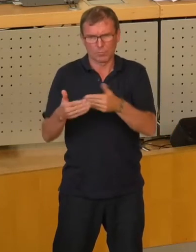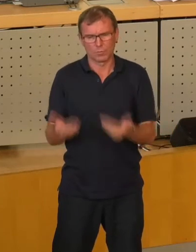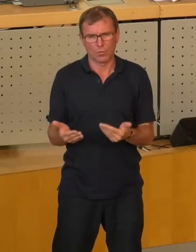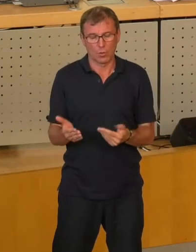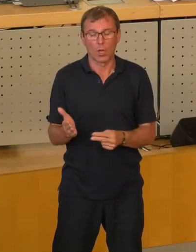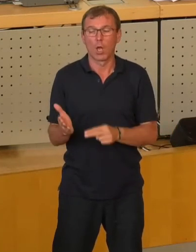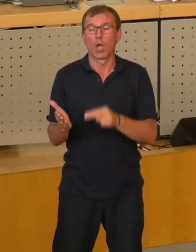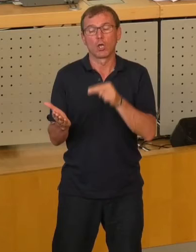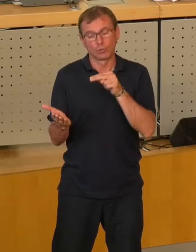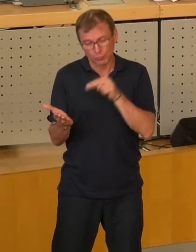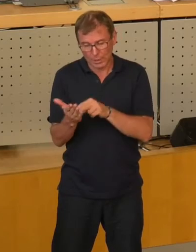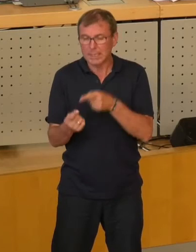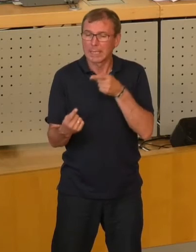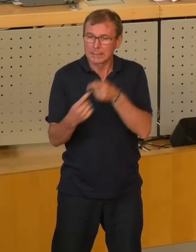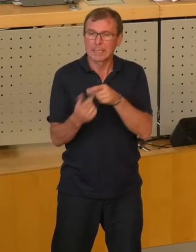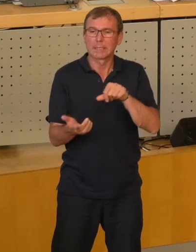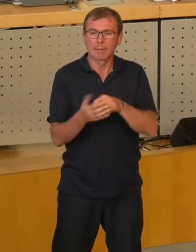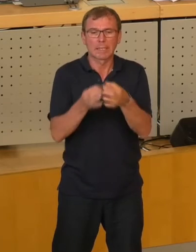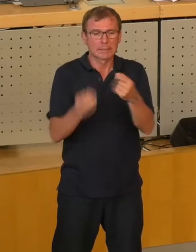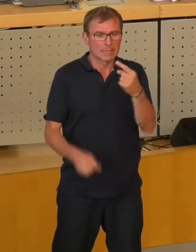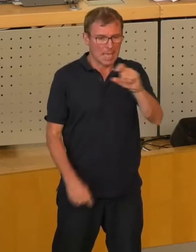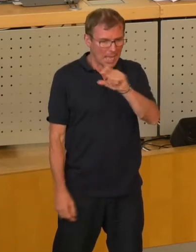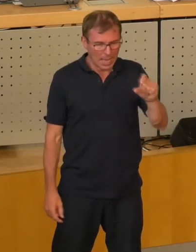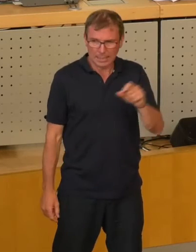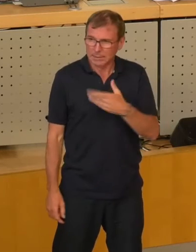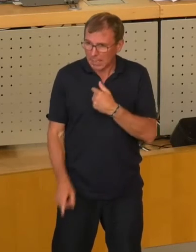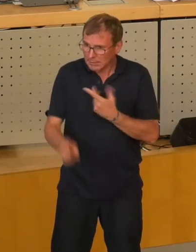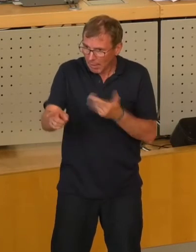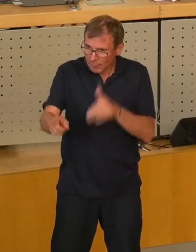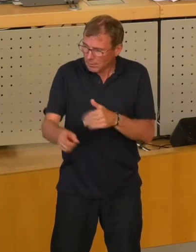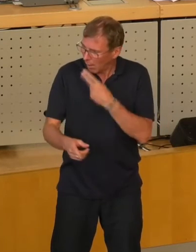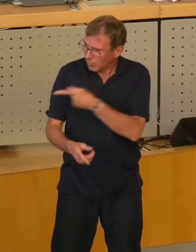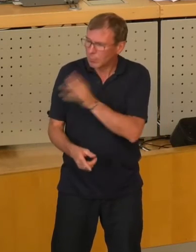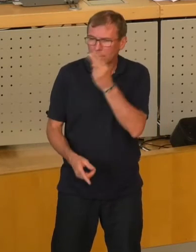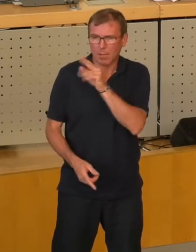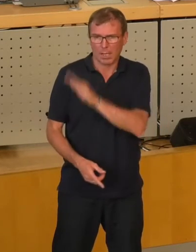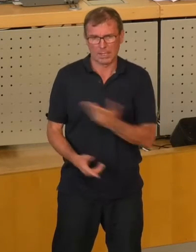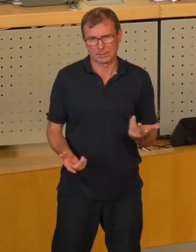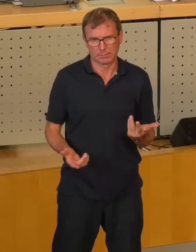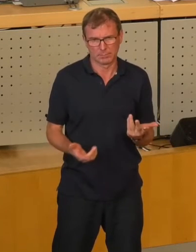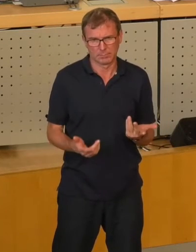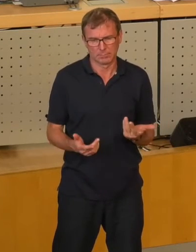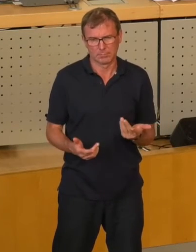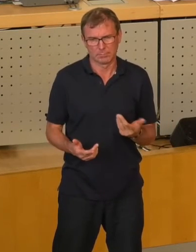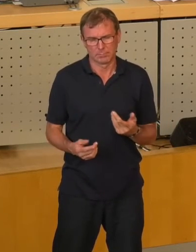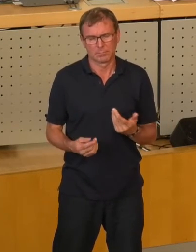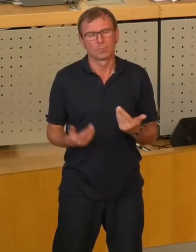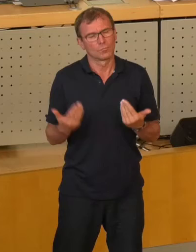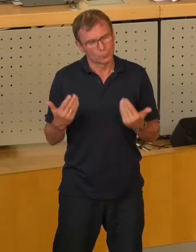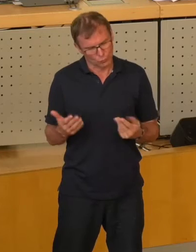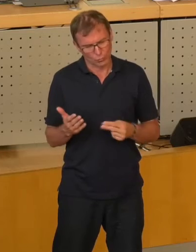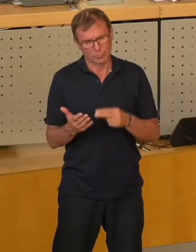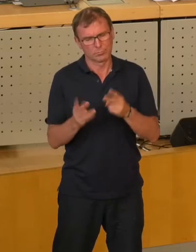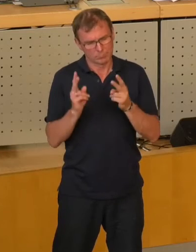Steht Ziel und Zweck der Gesellschaft, Satz 1, wenn Sie es hier vorne anzweifeln, Damen und Herren von der CDU, insofern